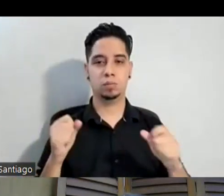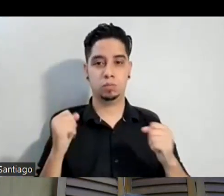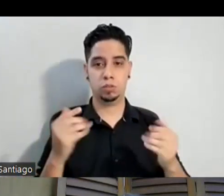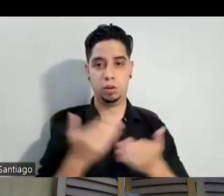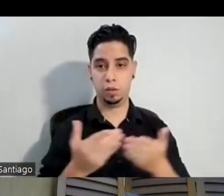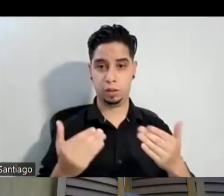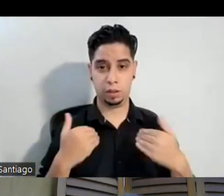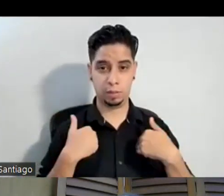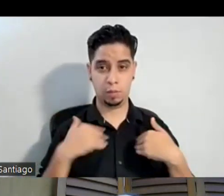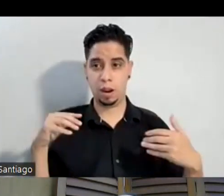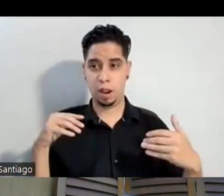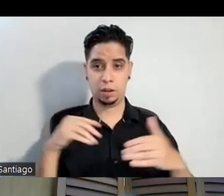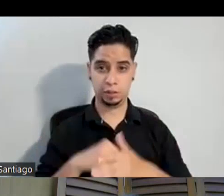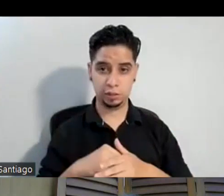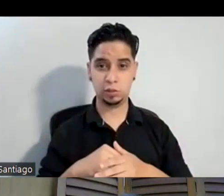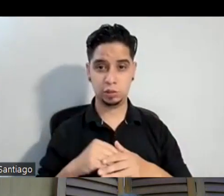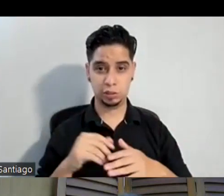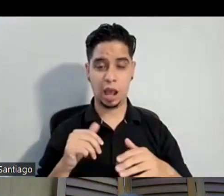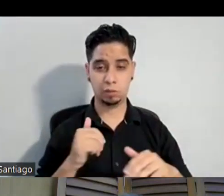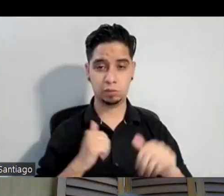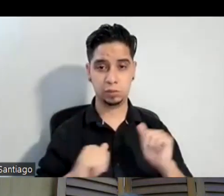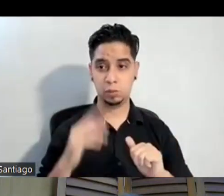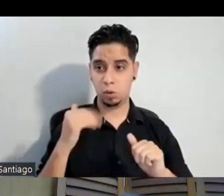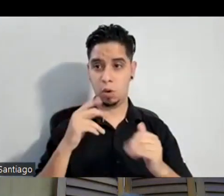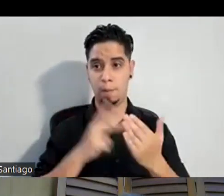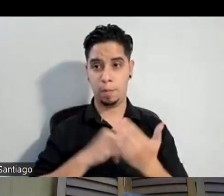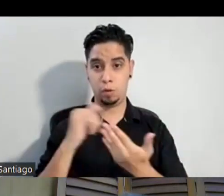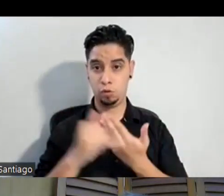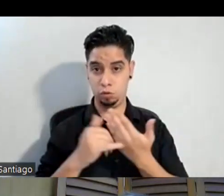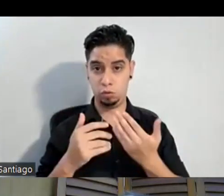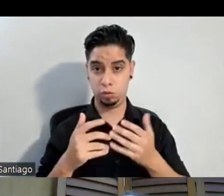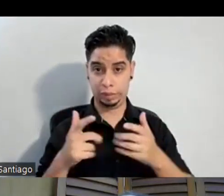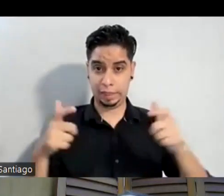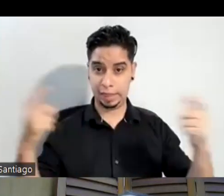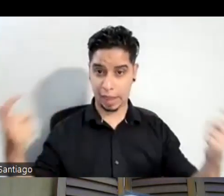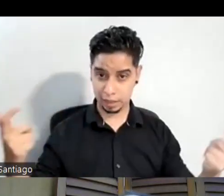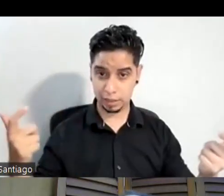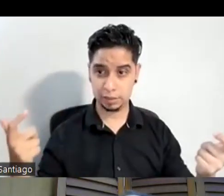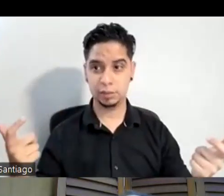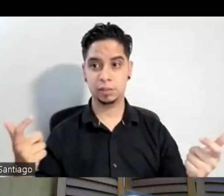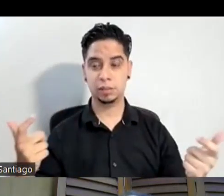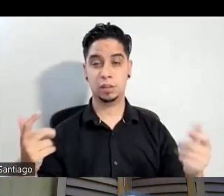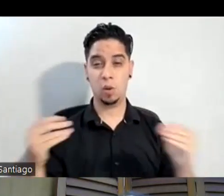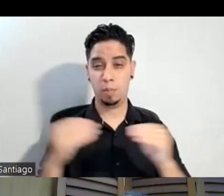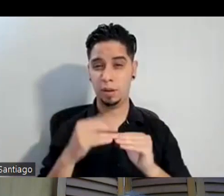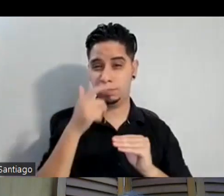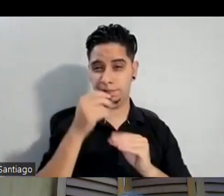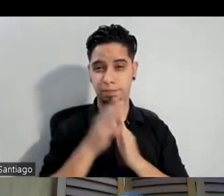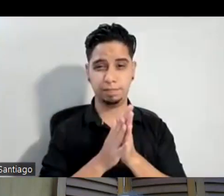en el en el proyecto porque es un proyecto bien ambicioso es bien grande y lo más interesante bueno no lo